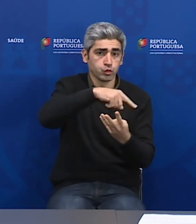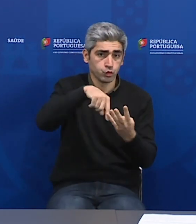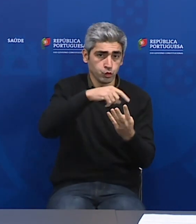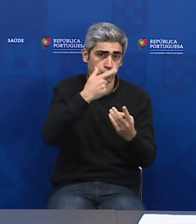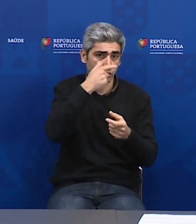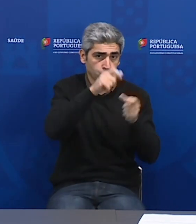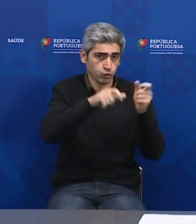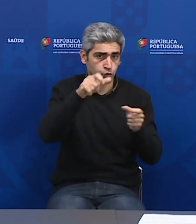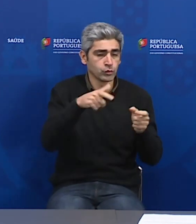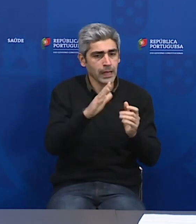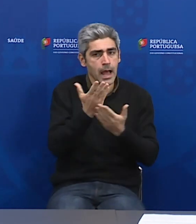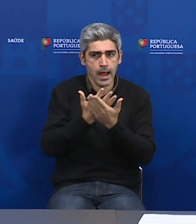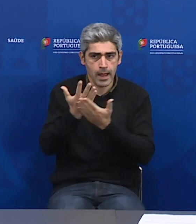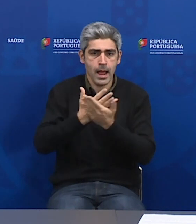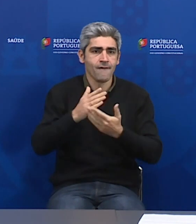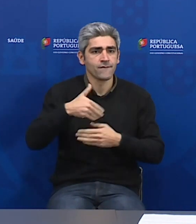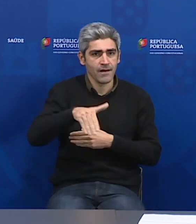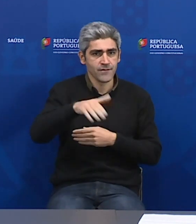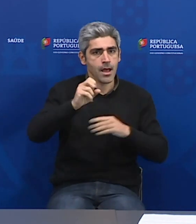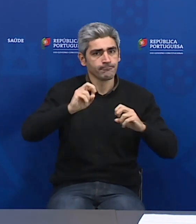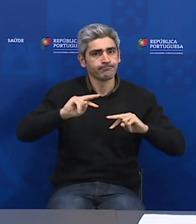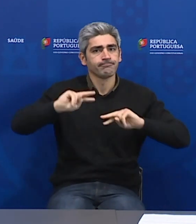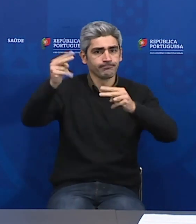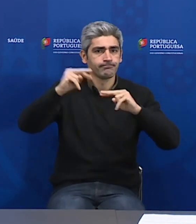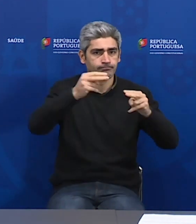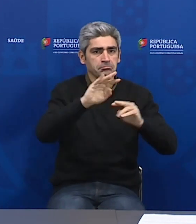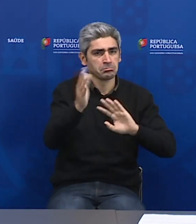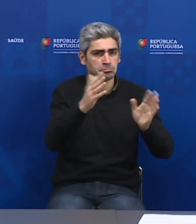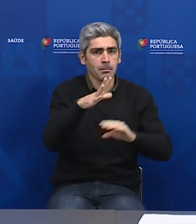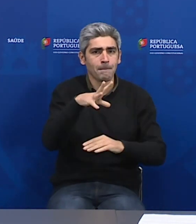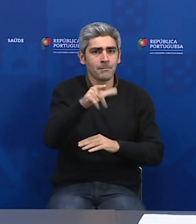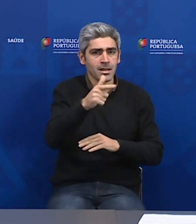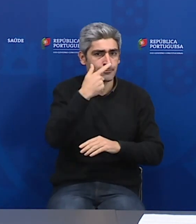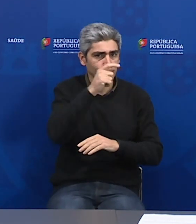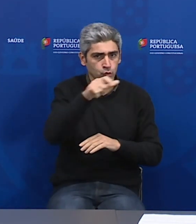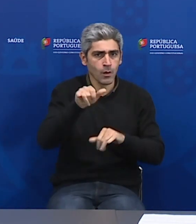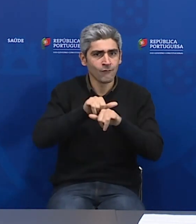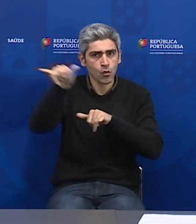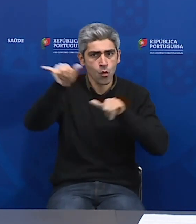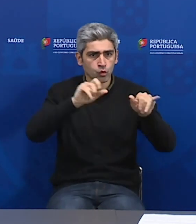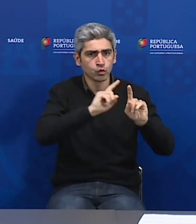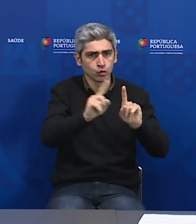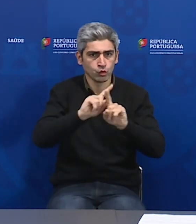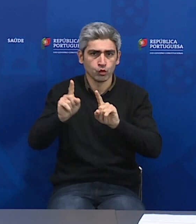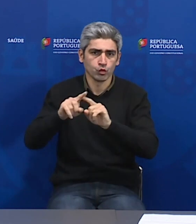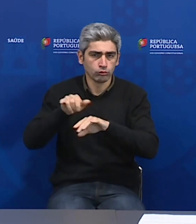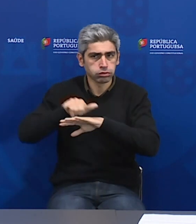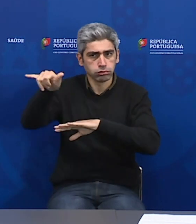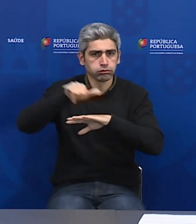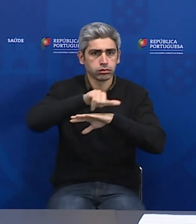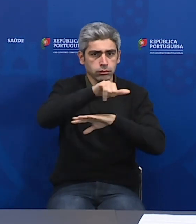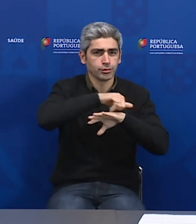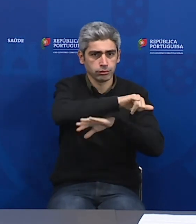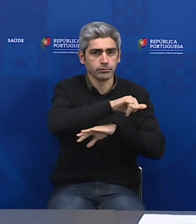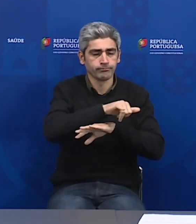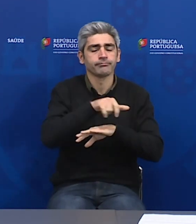operação de repatriamento de cerca de 1.000 passageiros com diferentes voos e que decorre com as